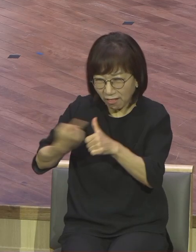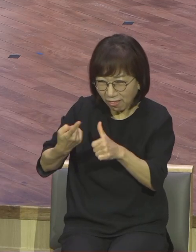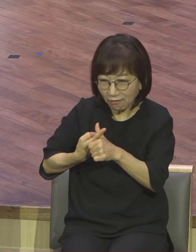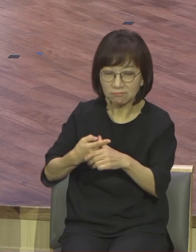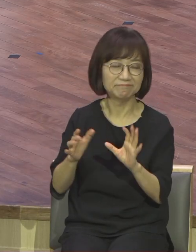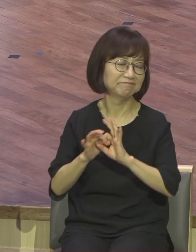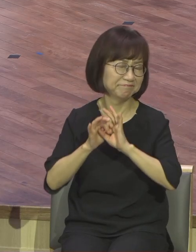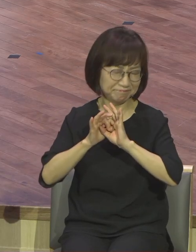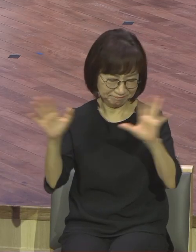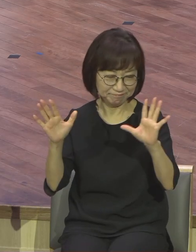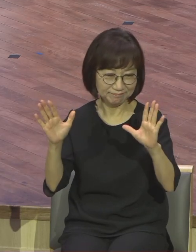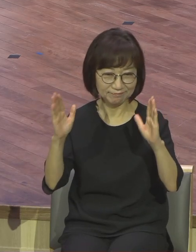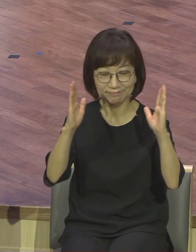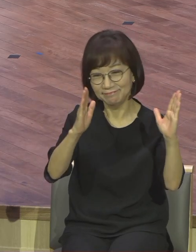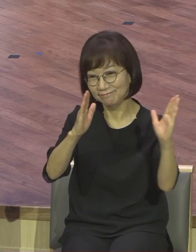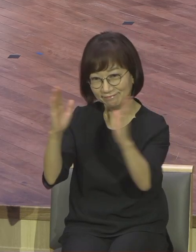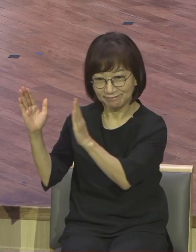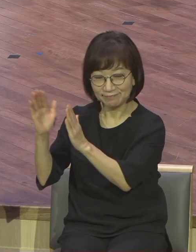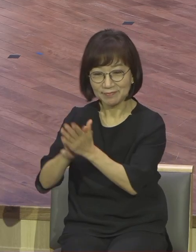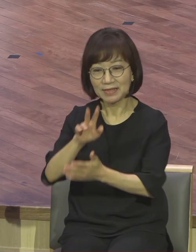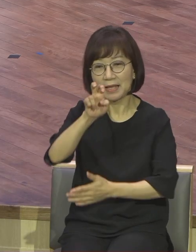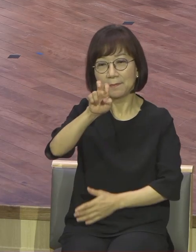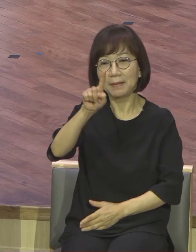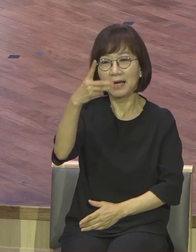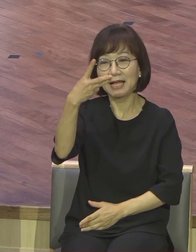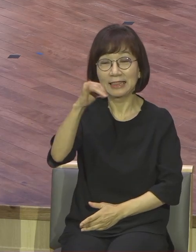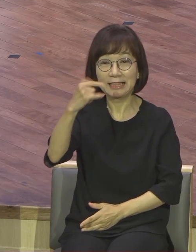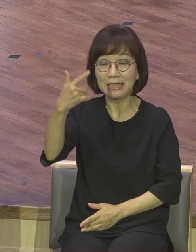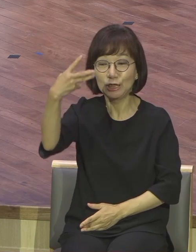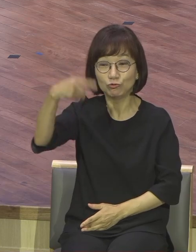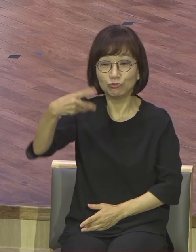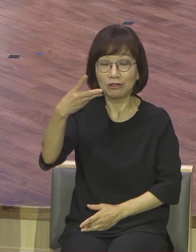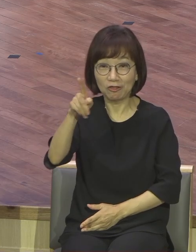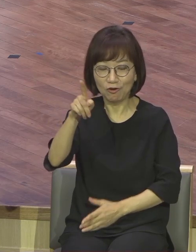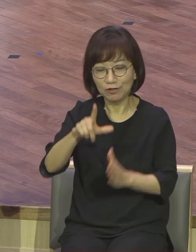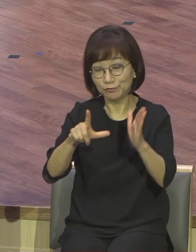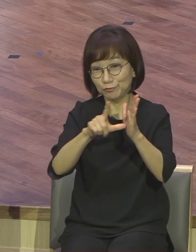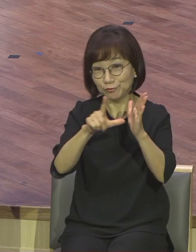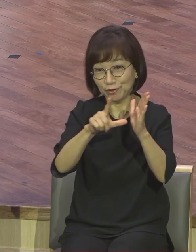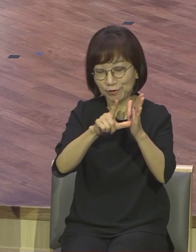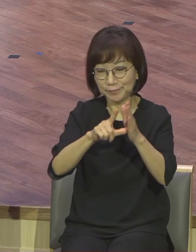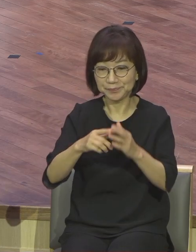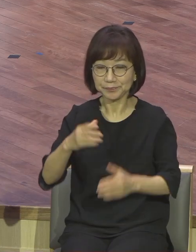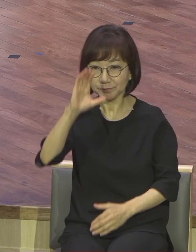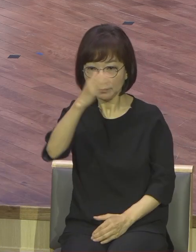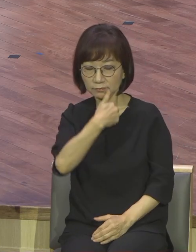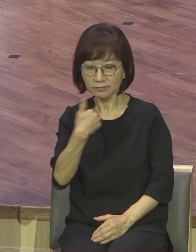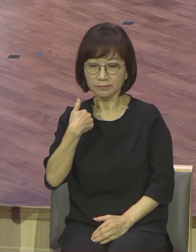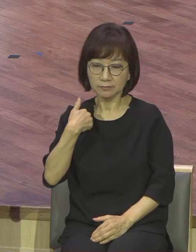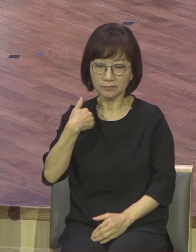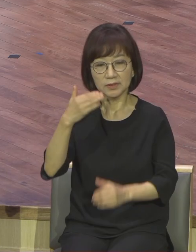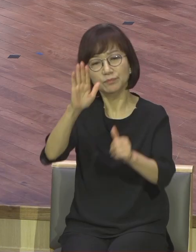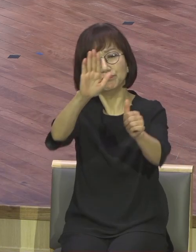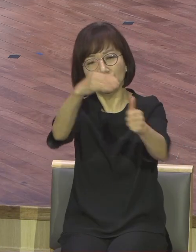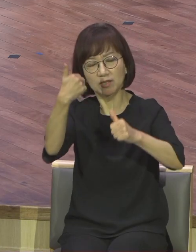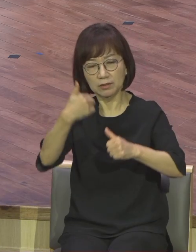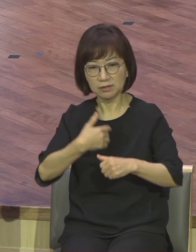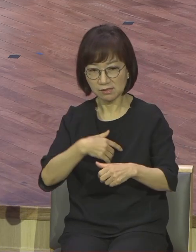종교 개혁할 때 교황청에서 불렀습니다. 사형음도 때리기 위하여 부릅니다. 갑니다.